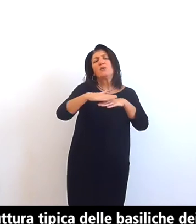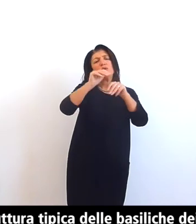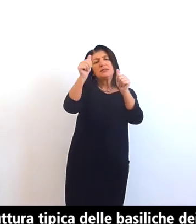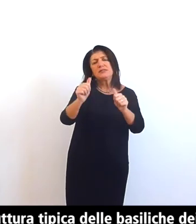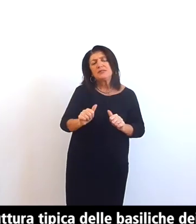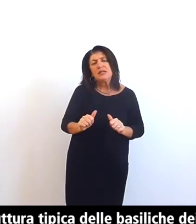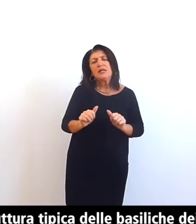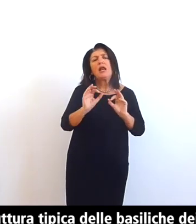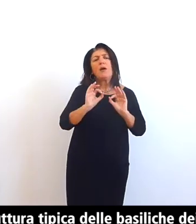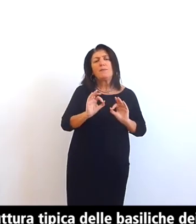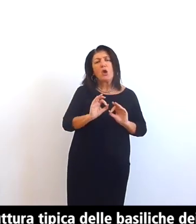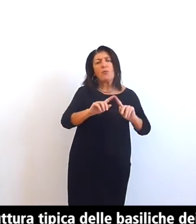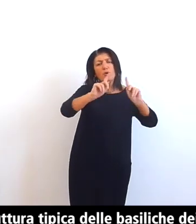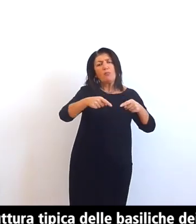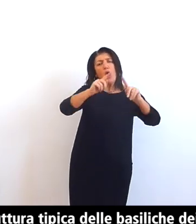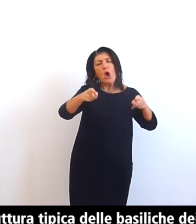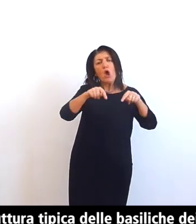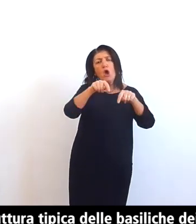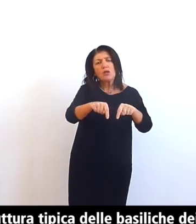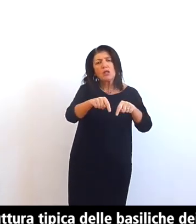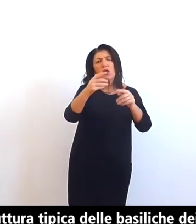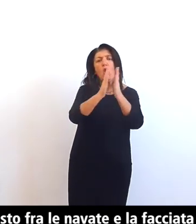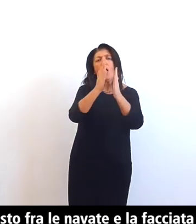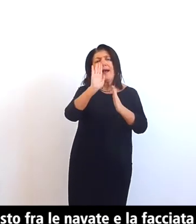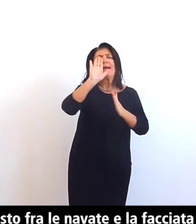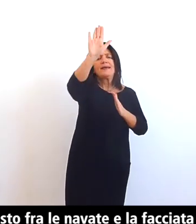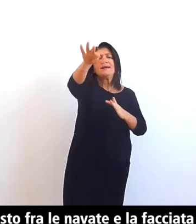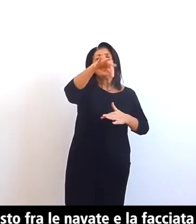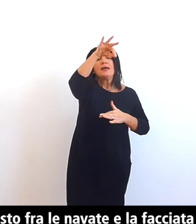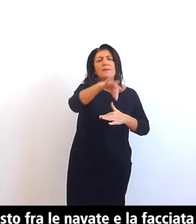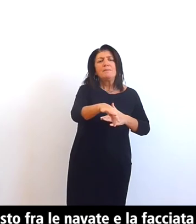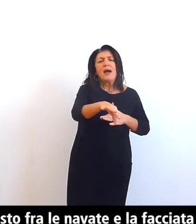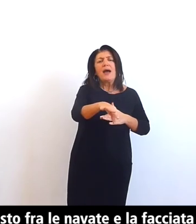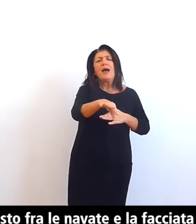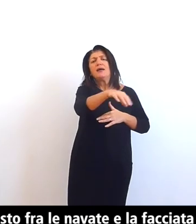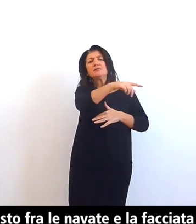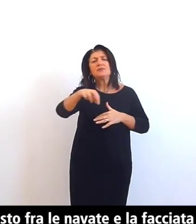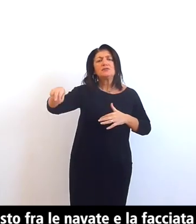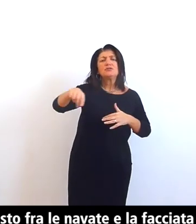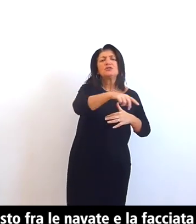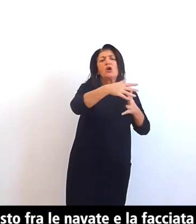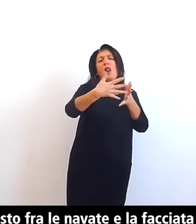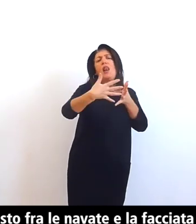e la facciata della chiesa e ha la funzione di un corto atrio largo quanto la chiesa stessa